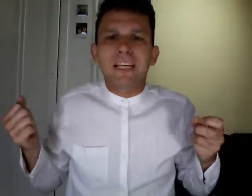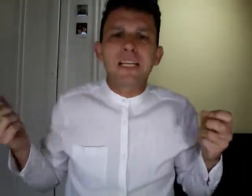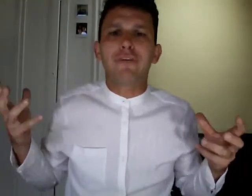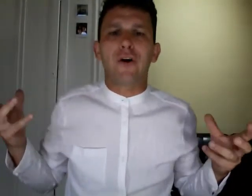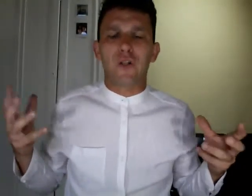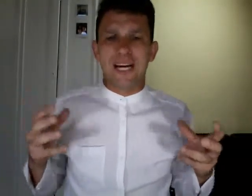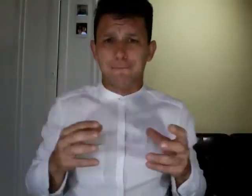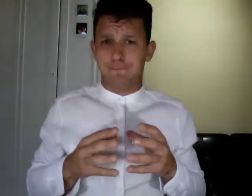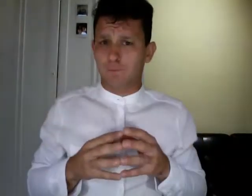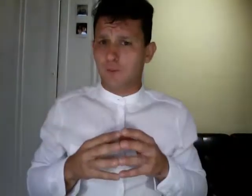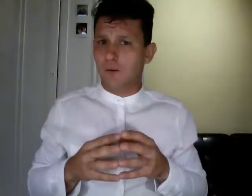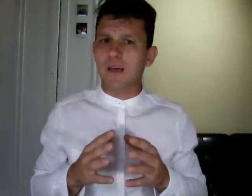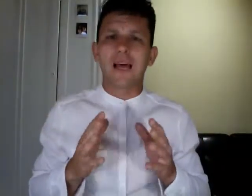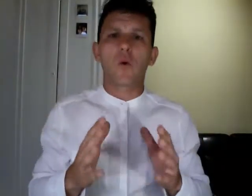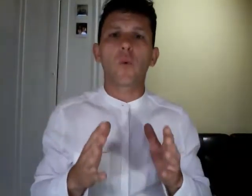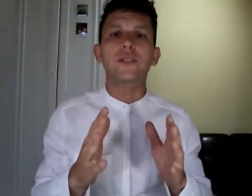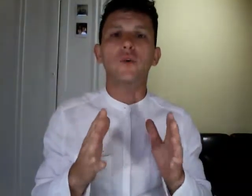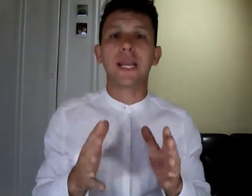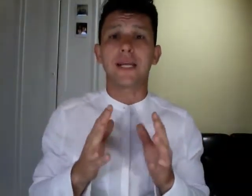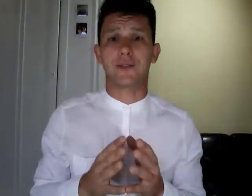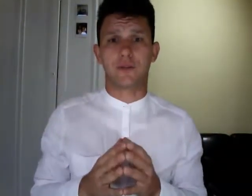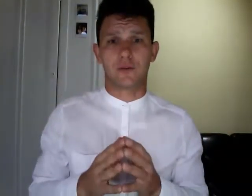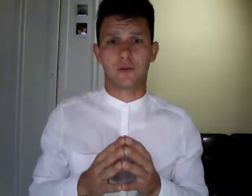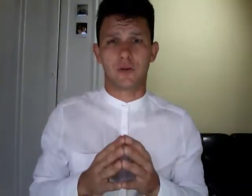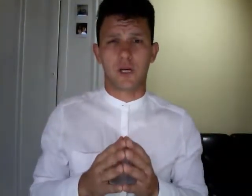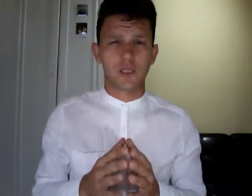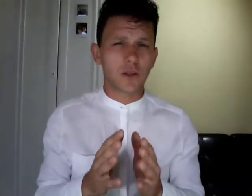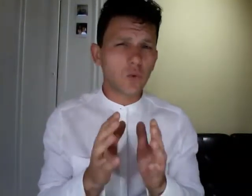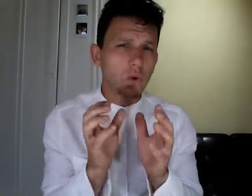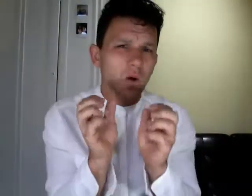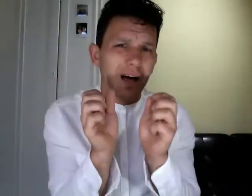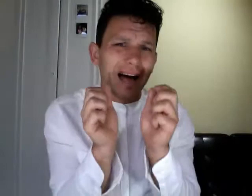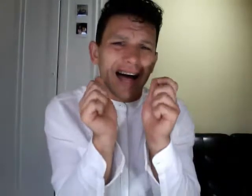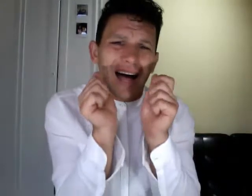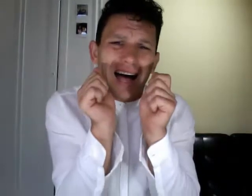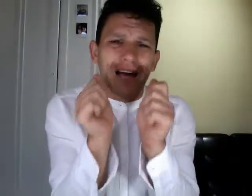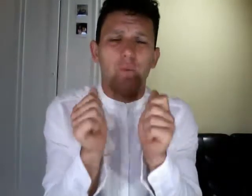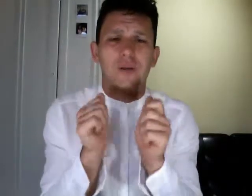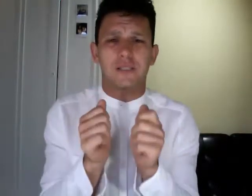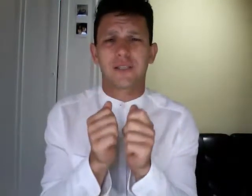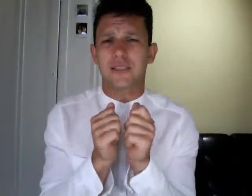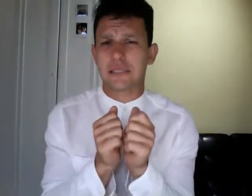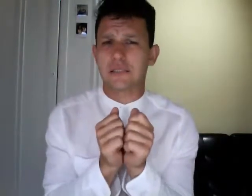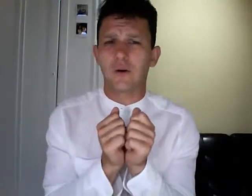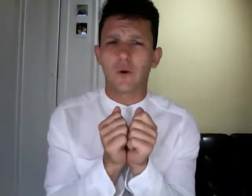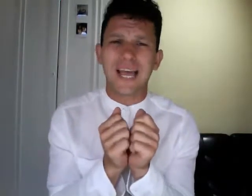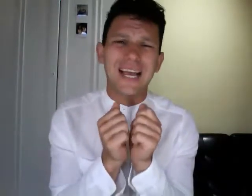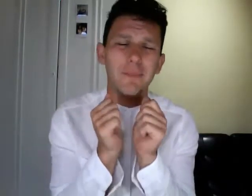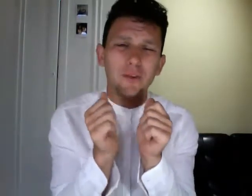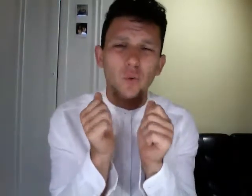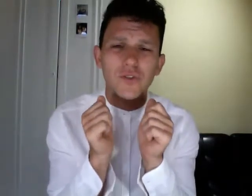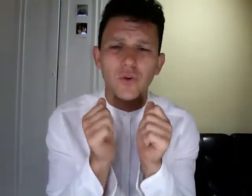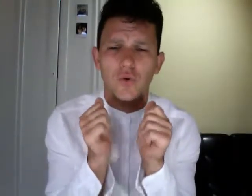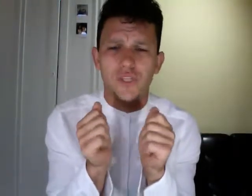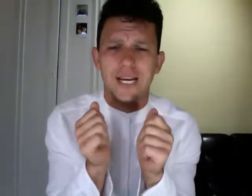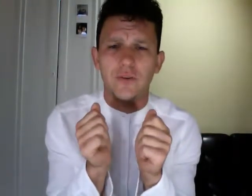in difficoltà beh questo è l'inizio se tu hai questa sensazione hai capito questo concetto